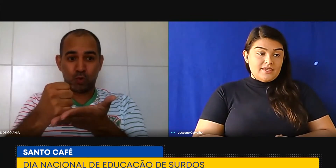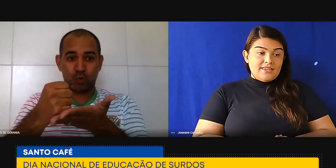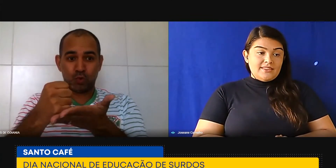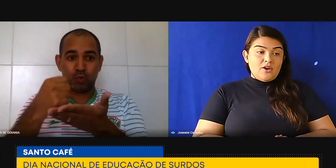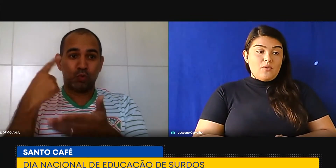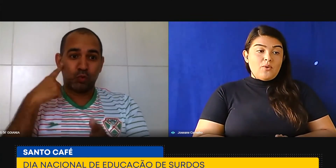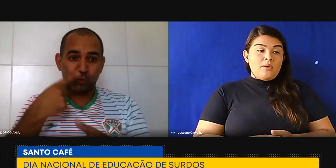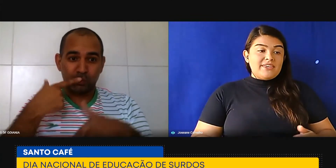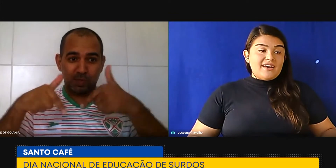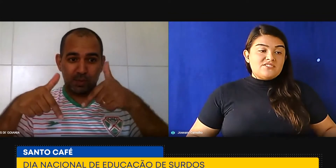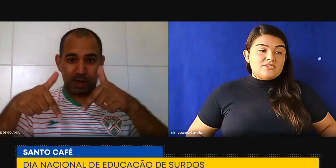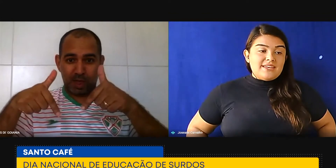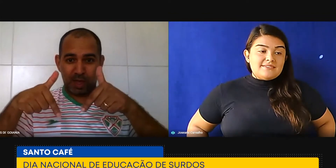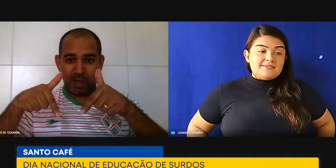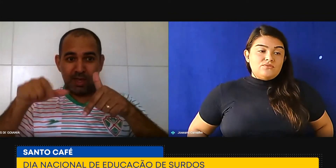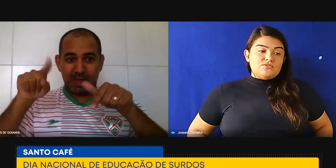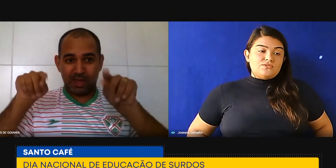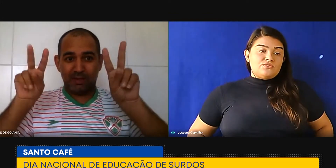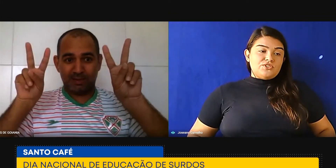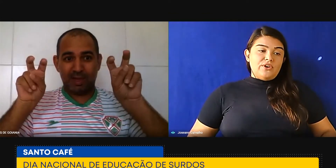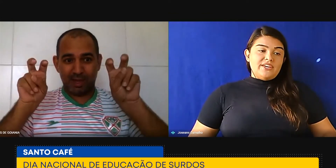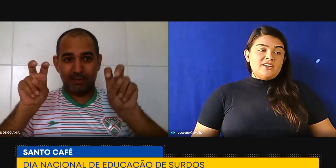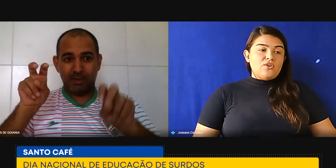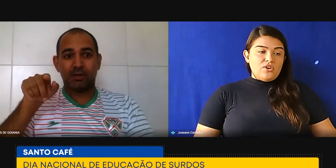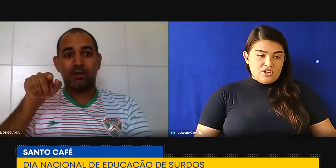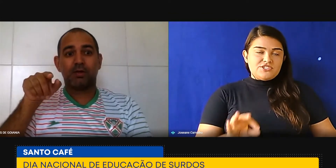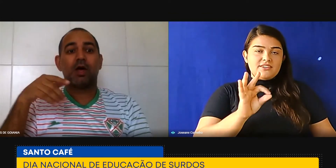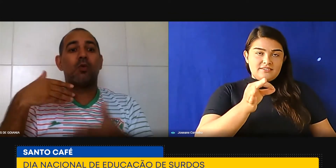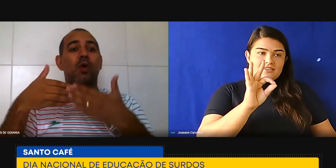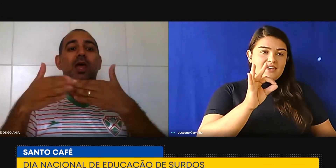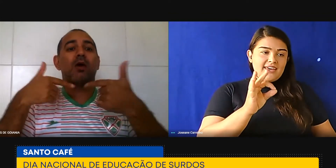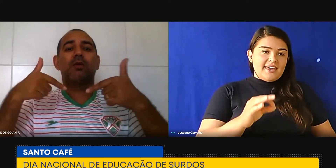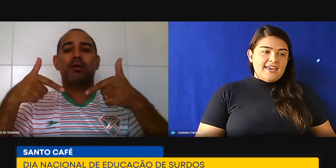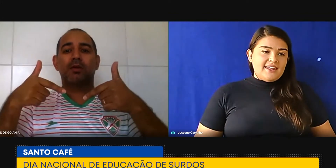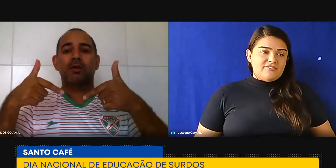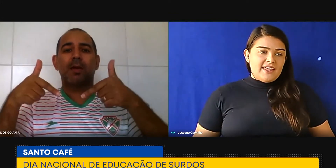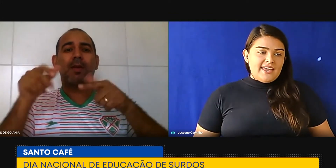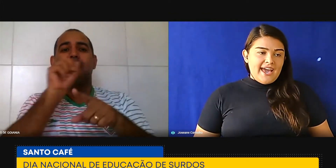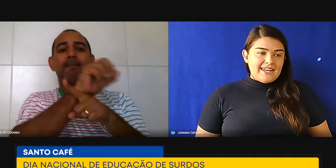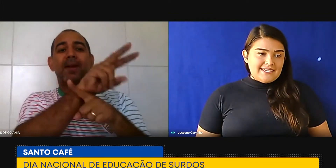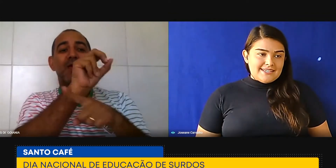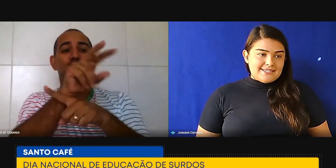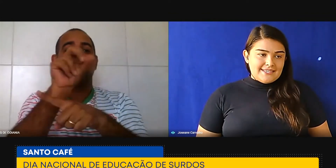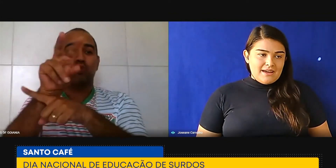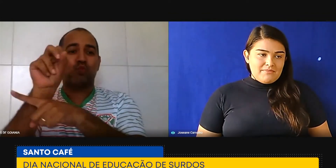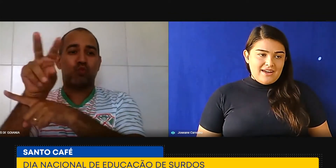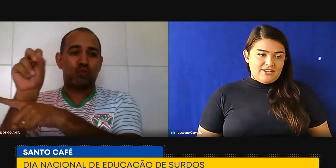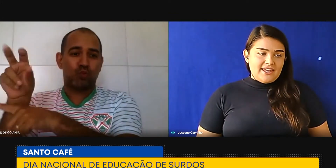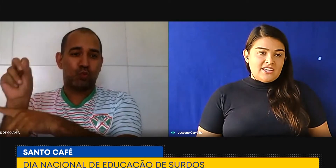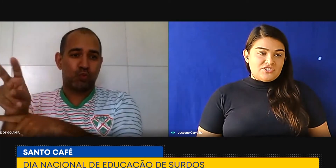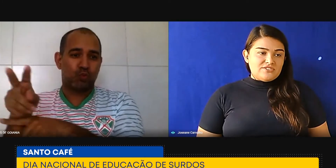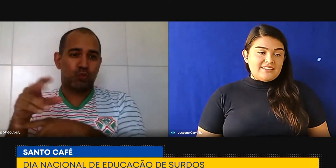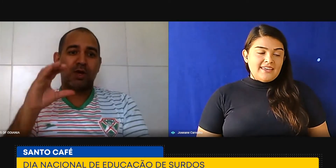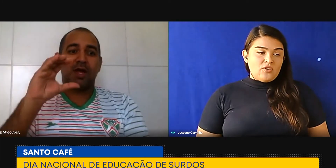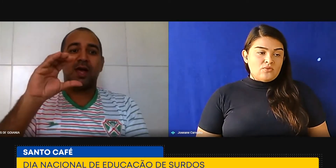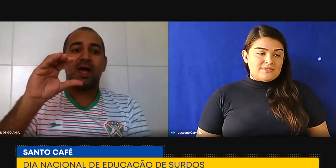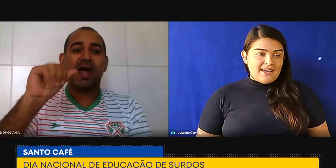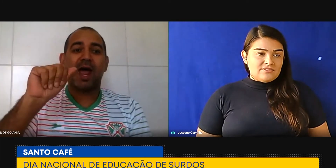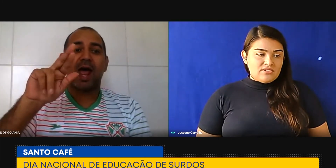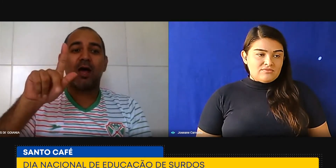Então, como que a Associação dos Surdos de Goiânia, hoje, ela realiza esse trabalho, né? A gente tem contato com